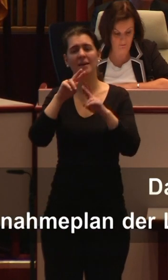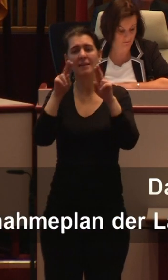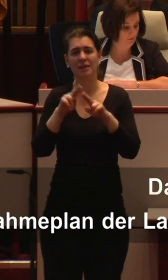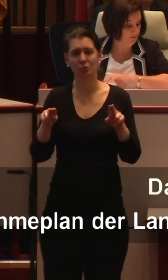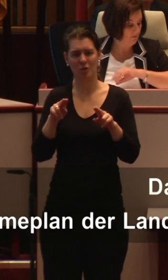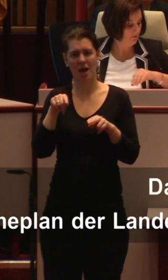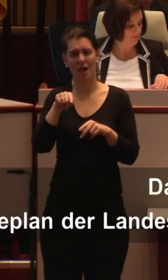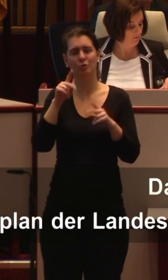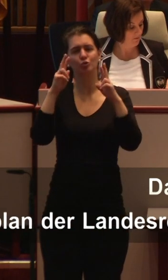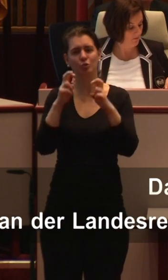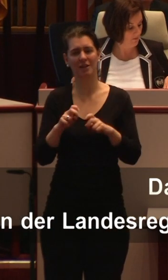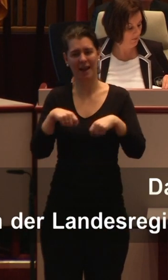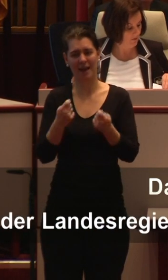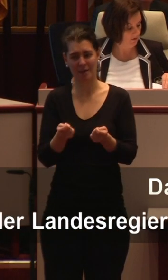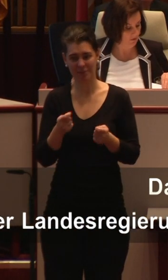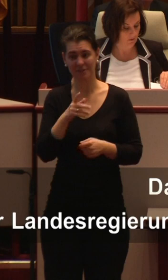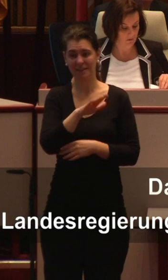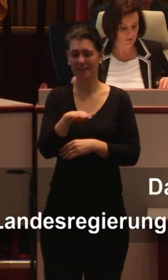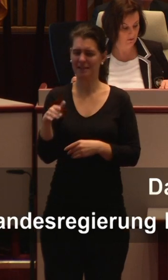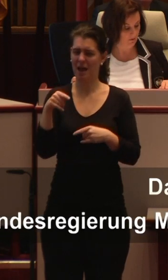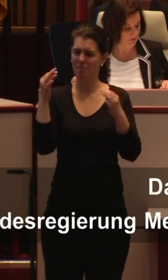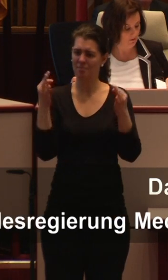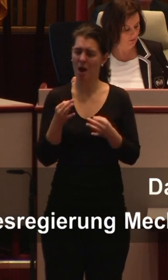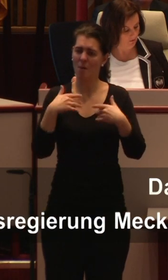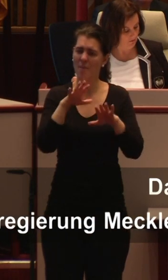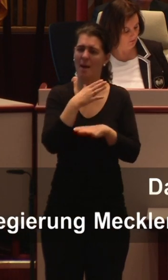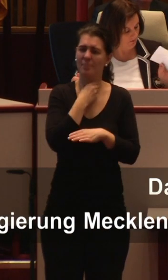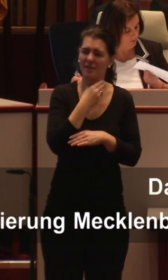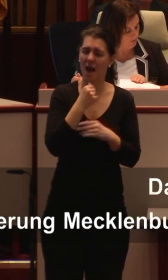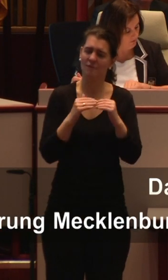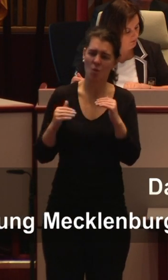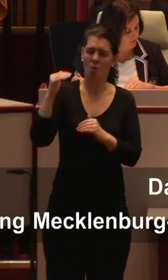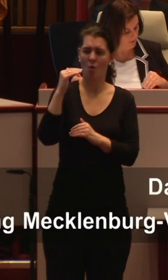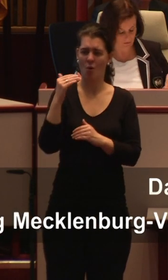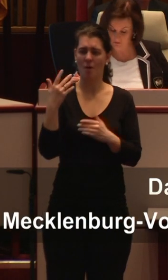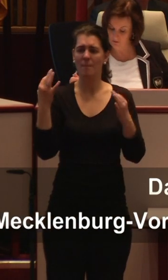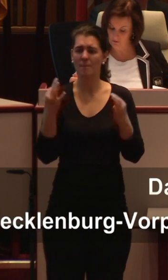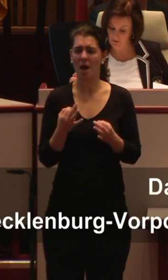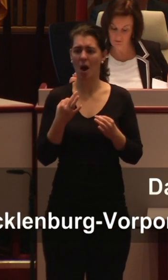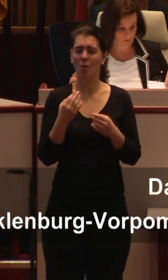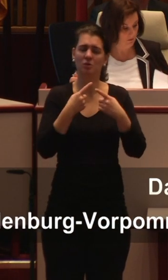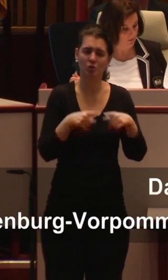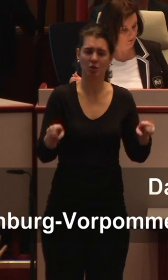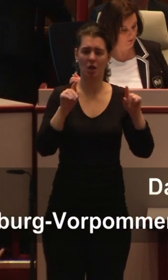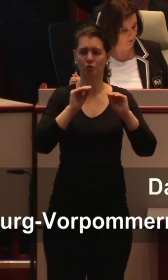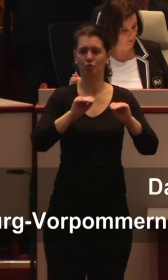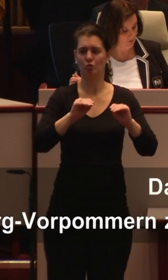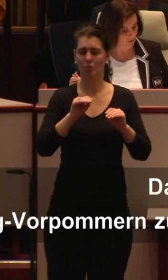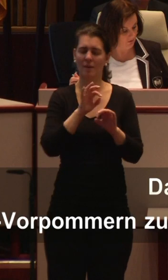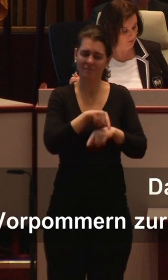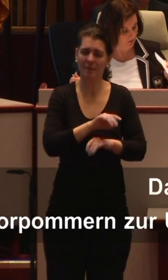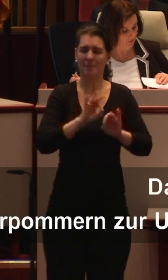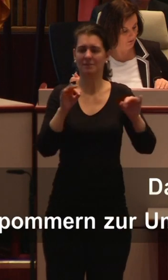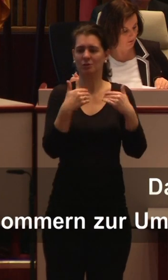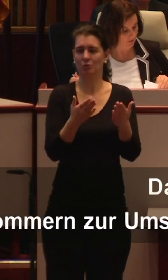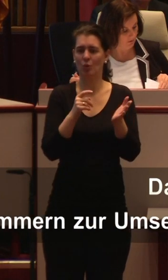dass für Kinder mit erhöhtem Förderbedarf und Verhaltensauffälligkeiten Spezialschulen geeigneter sind, um ihnen auf diese Weise eine angemessene Förderung zuteil werden zu